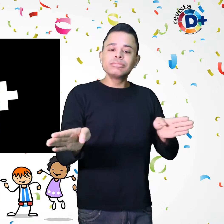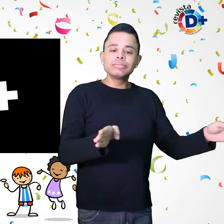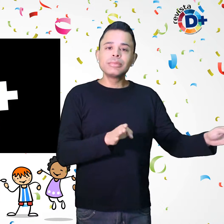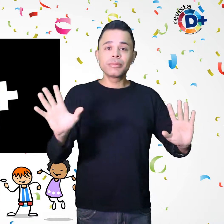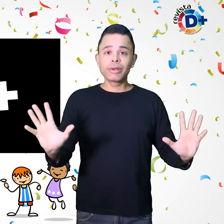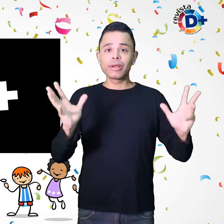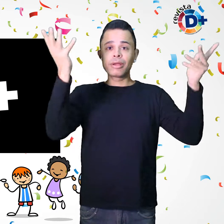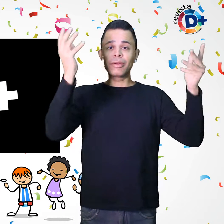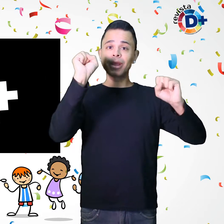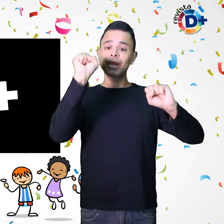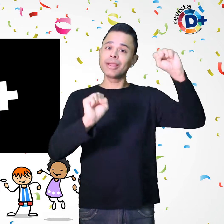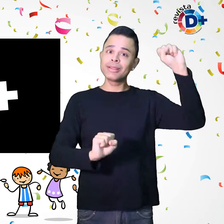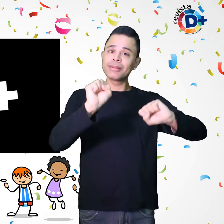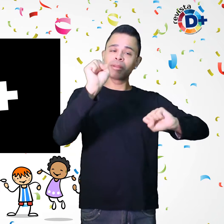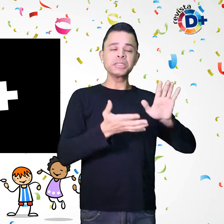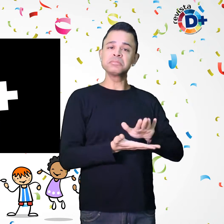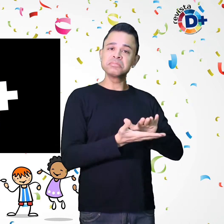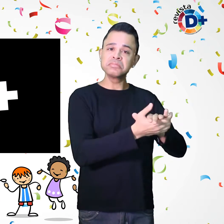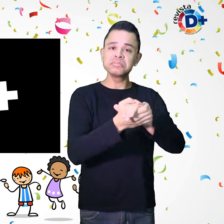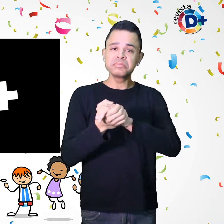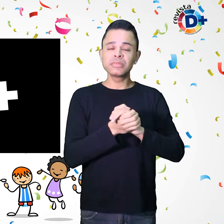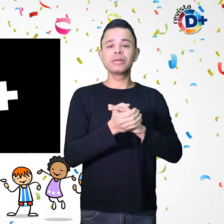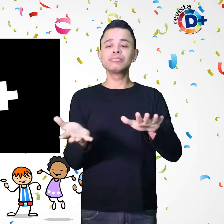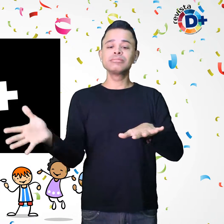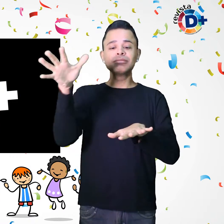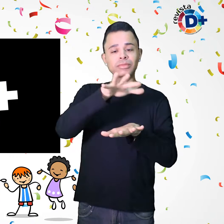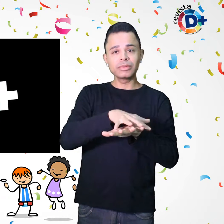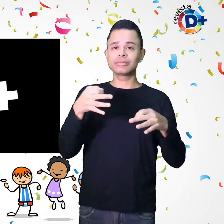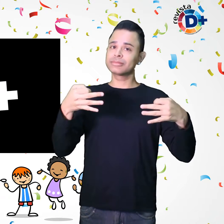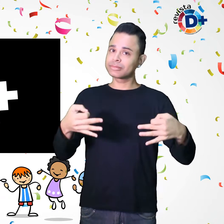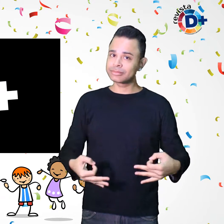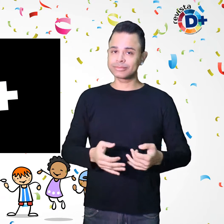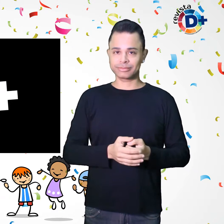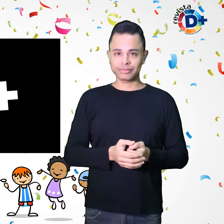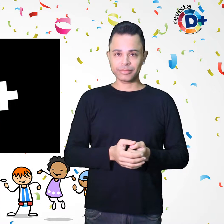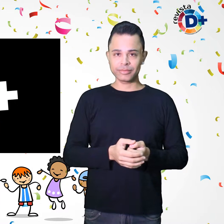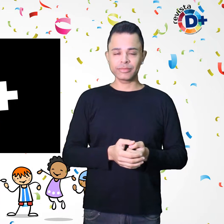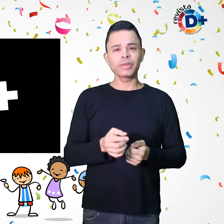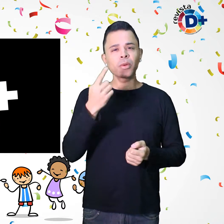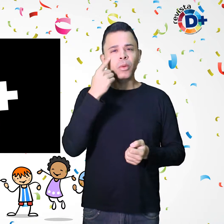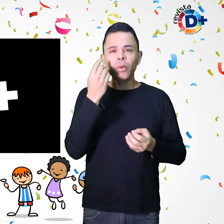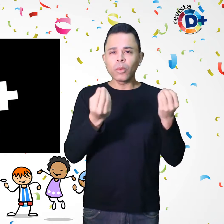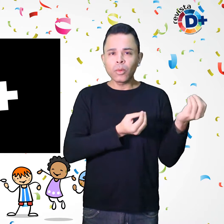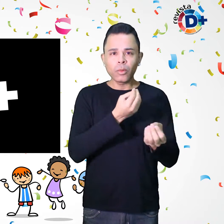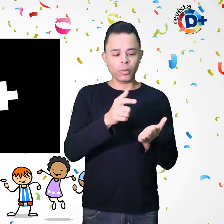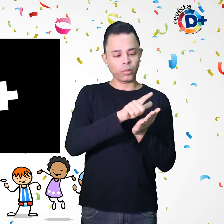acessibilidade e inclusão. Confira na íntegra Guia de Acessibilidade em Eventos